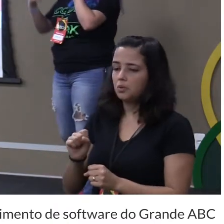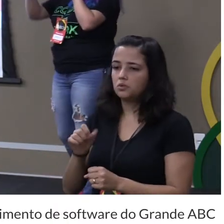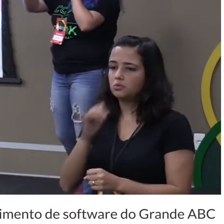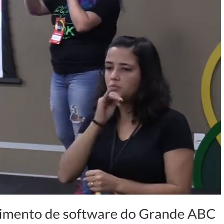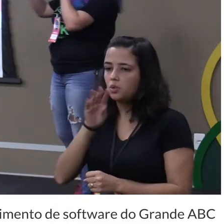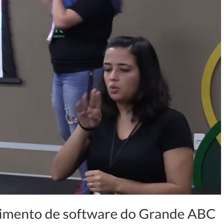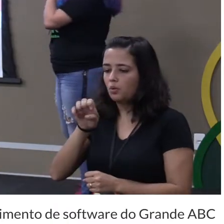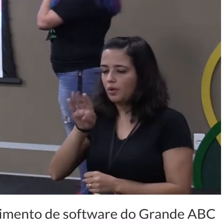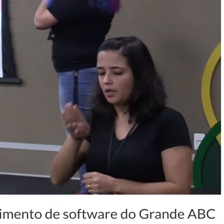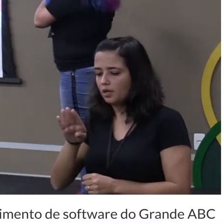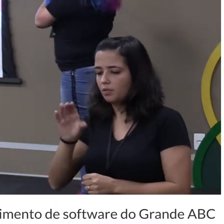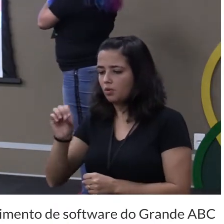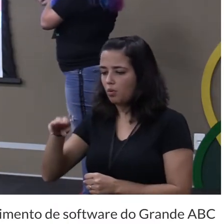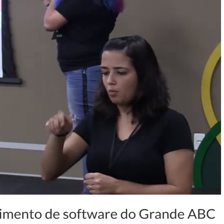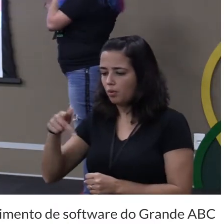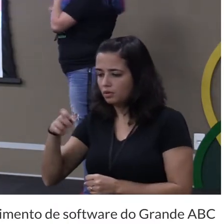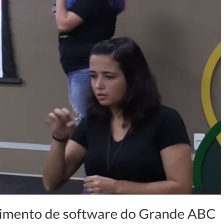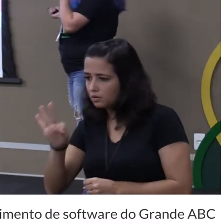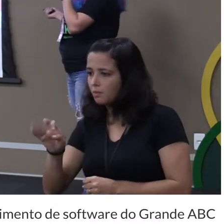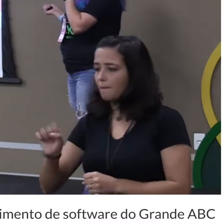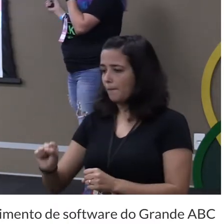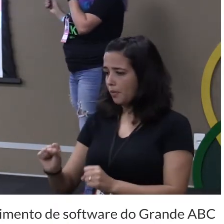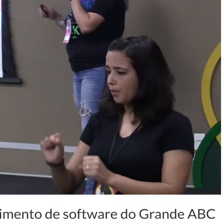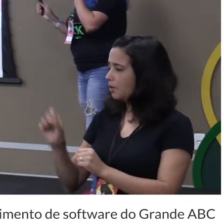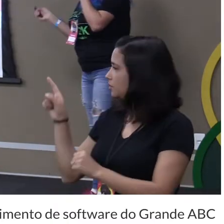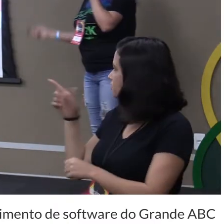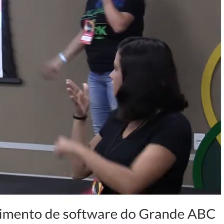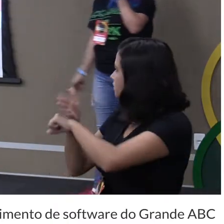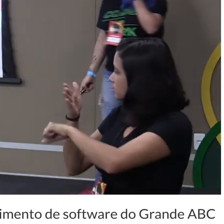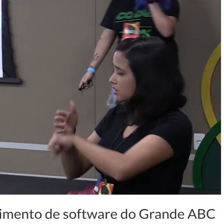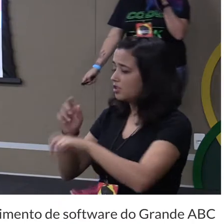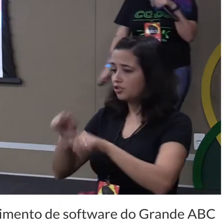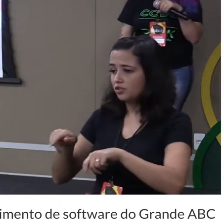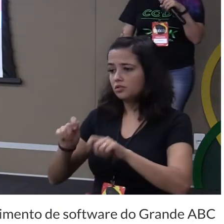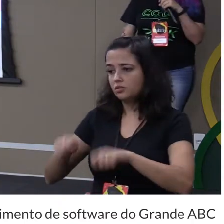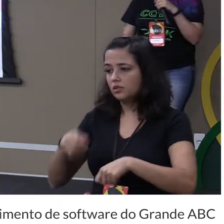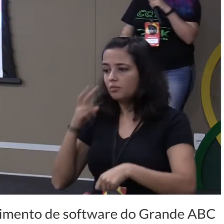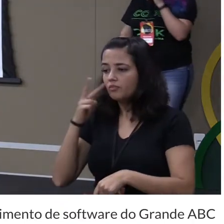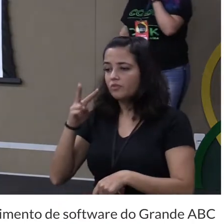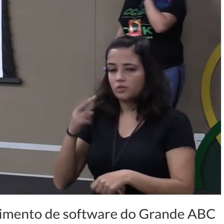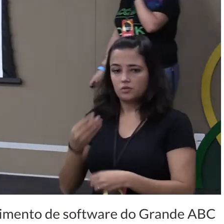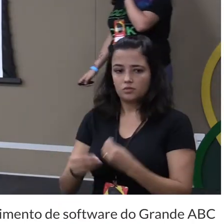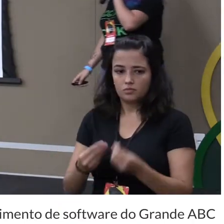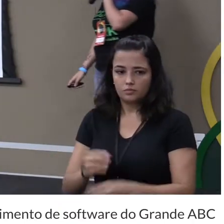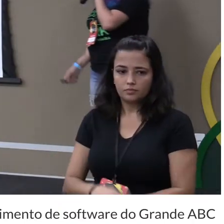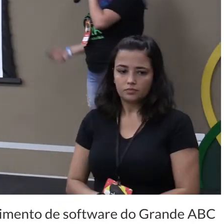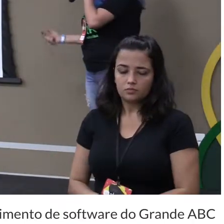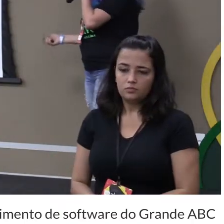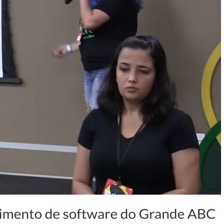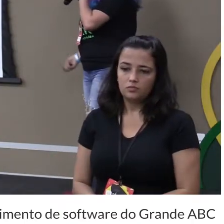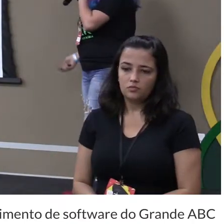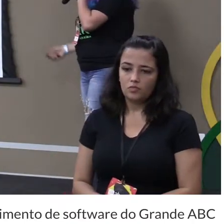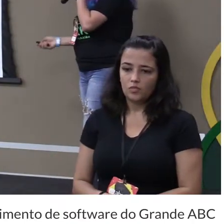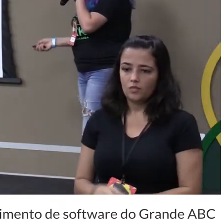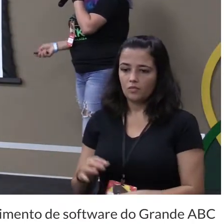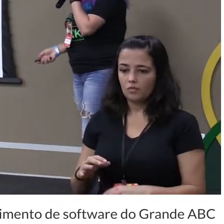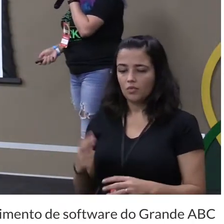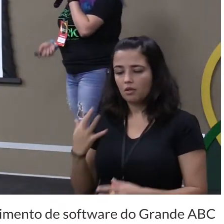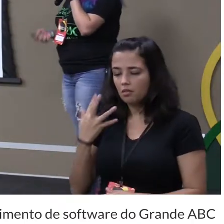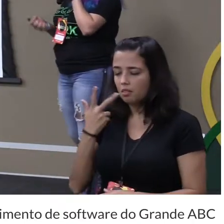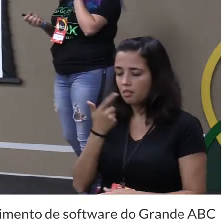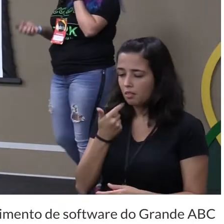com uma Libx aqui pronto só acessar você já sabe beleza tudo lindo